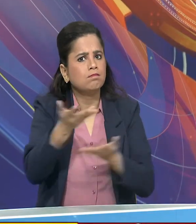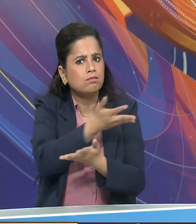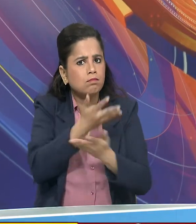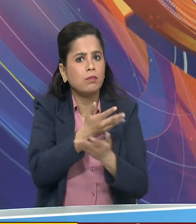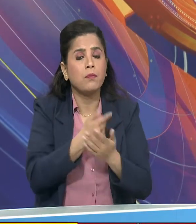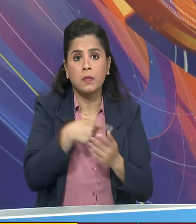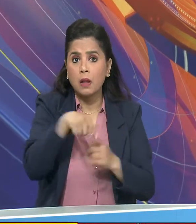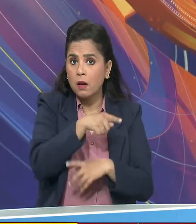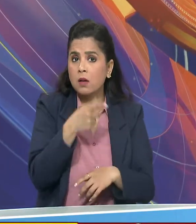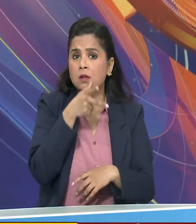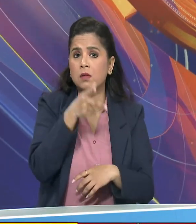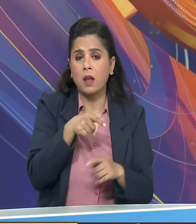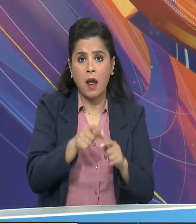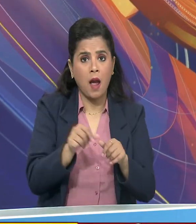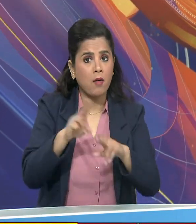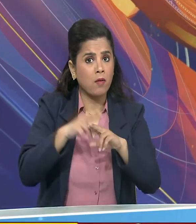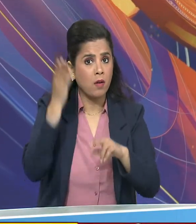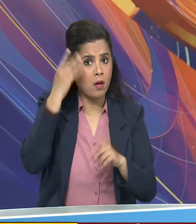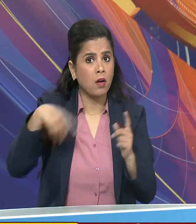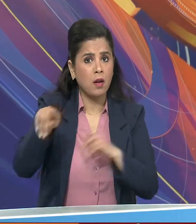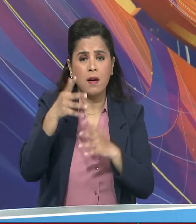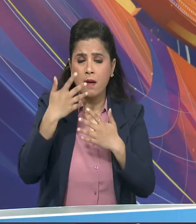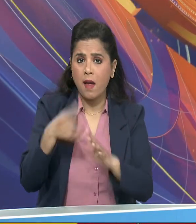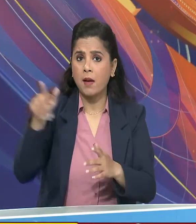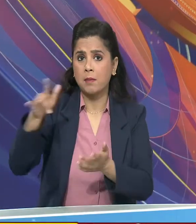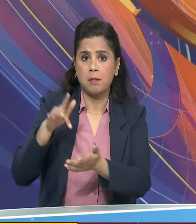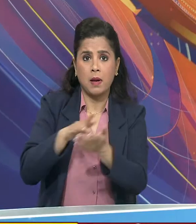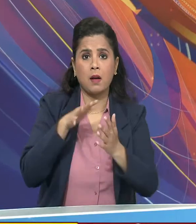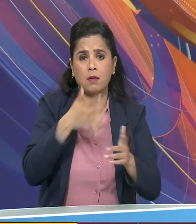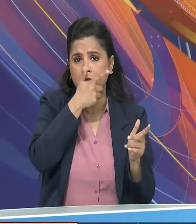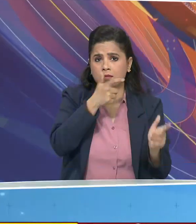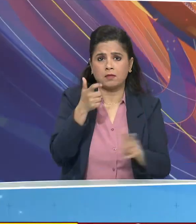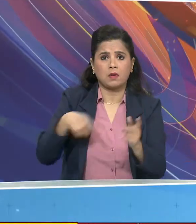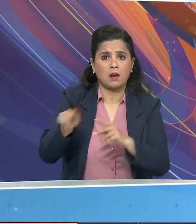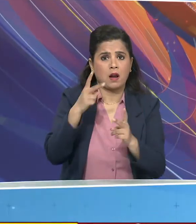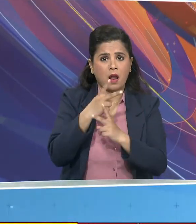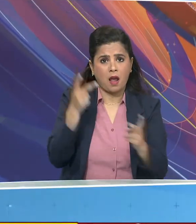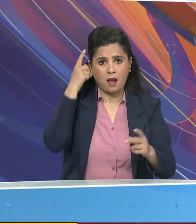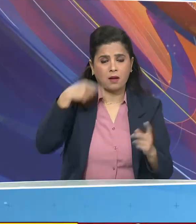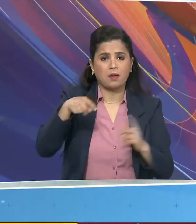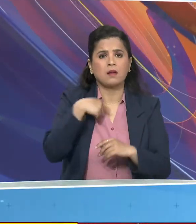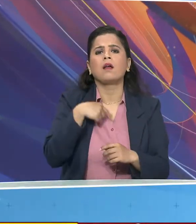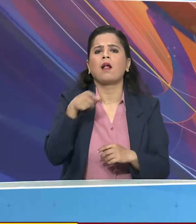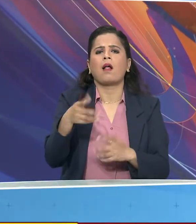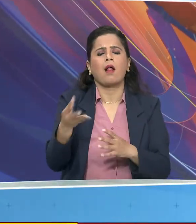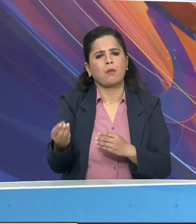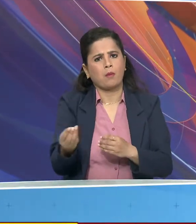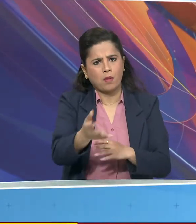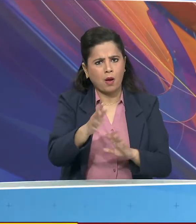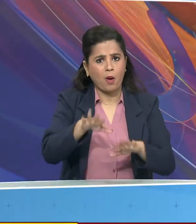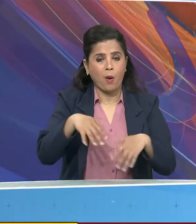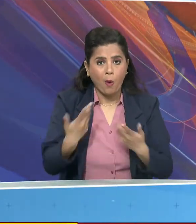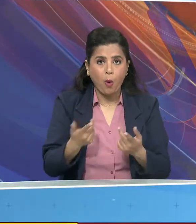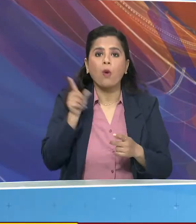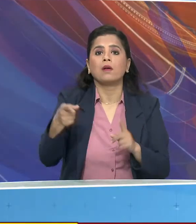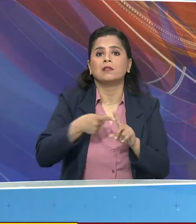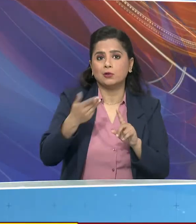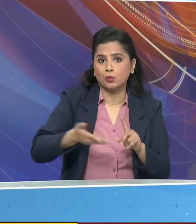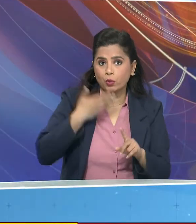इस बात पर भी जोर दिया कि अफगानिस्तान के श्रेटर कौपियों किसी भी आतंगवादी गतिविती के लिए या फिर आश्रे देने के लिए